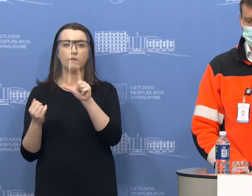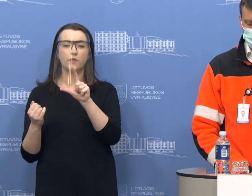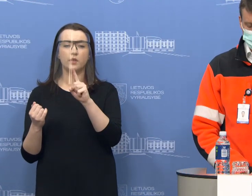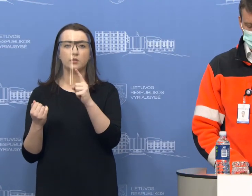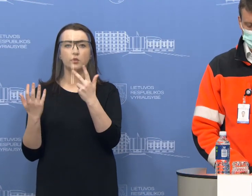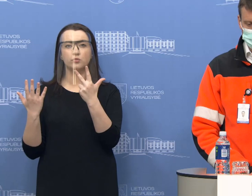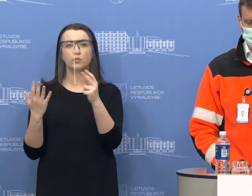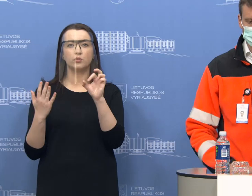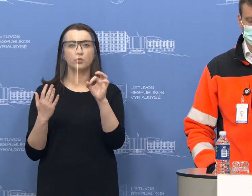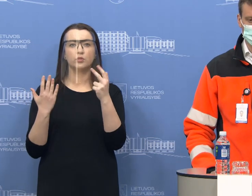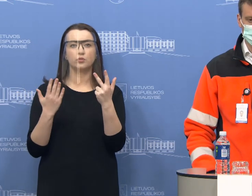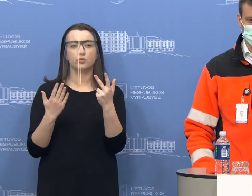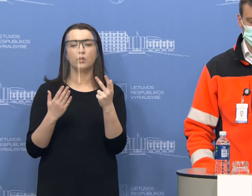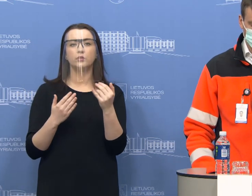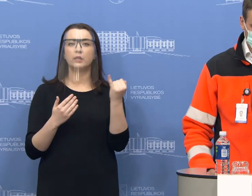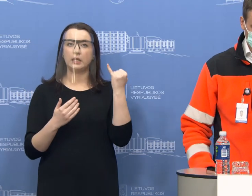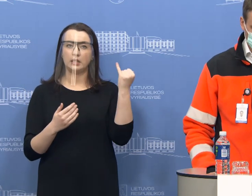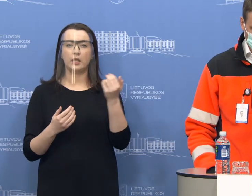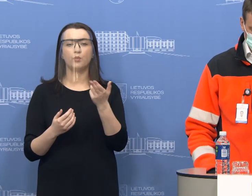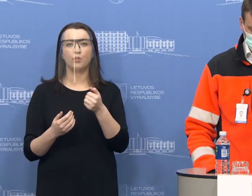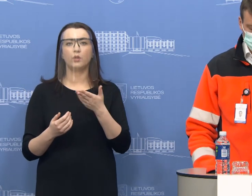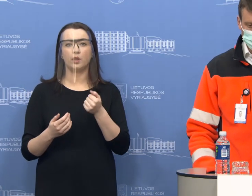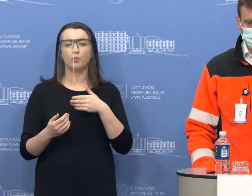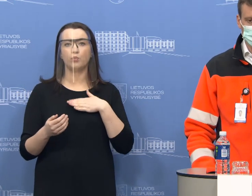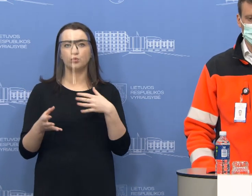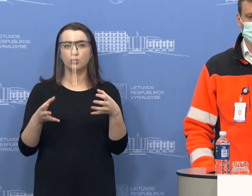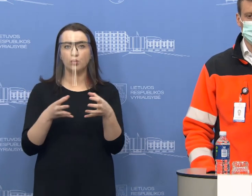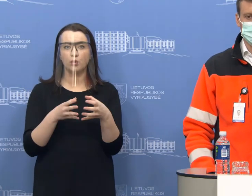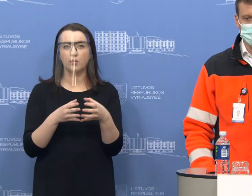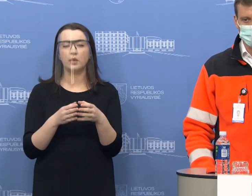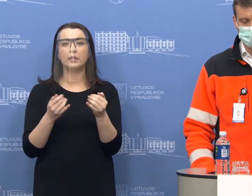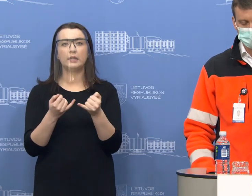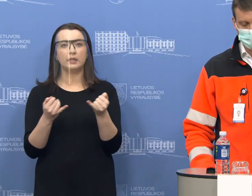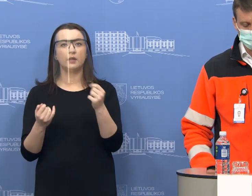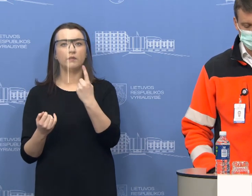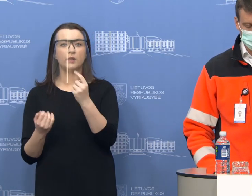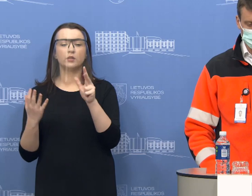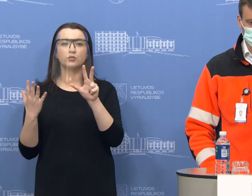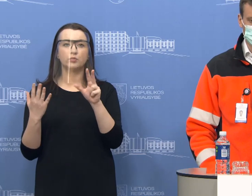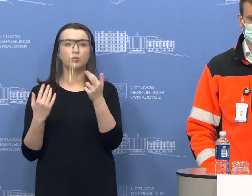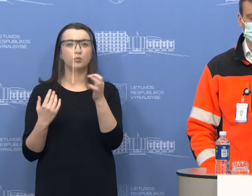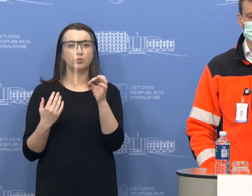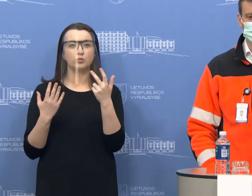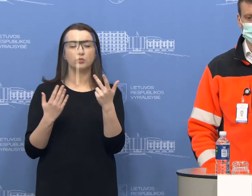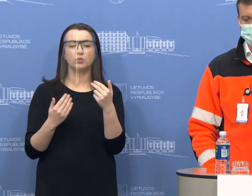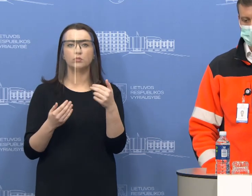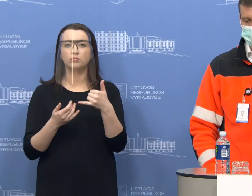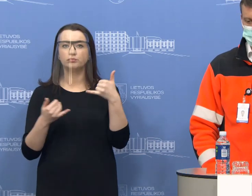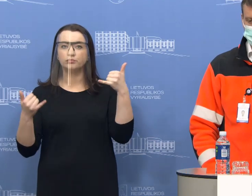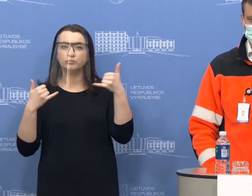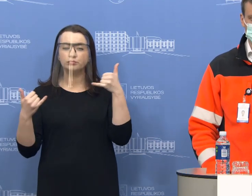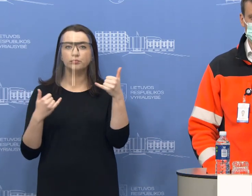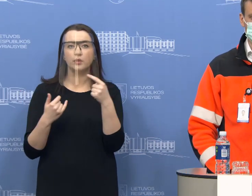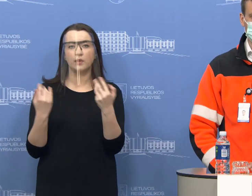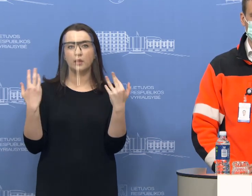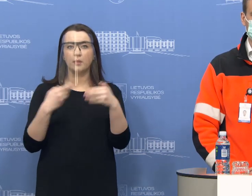medicinos pagalbos medicų bendruomenė, tai yra tiesa ir linija 1808 tikrai plačiai žinoma ir sulaukėme daug skambučių. Per parą